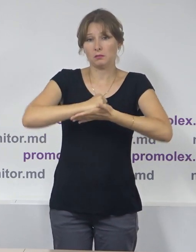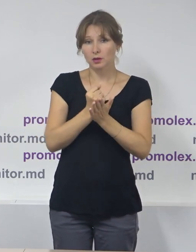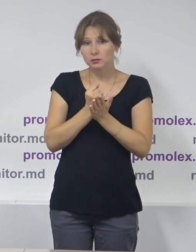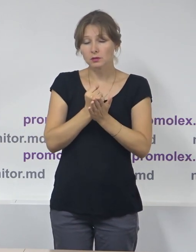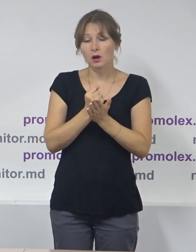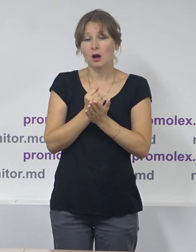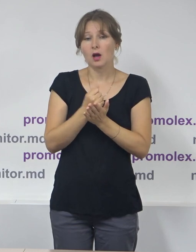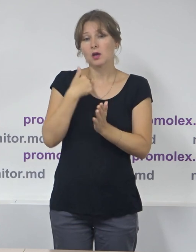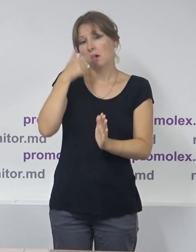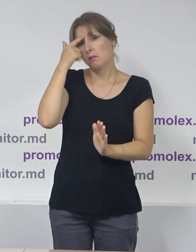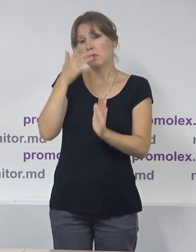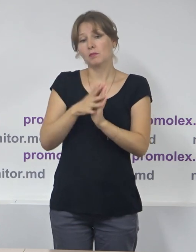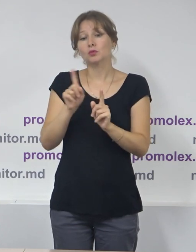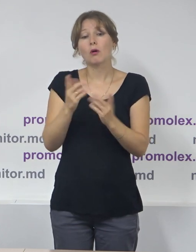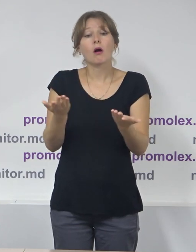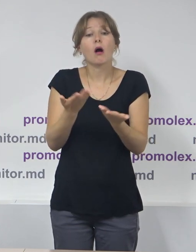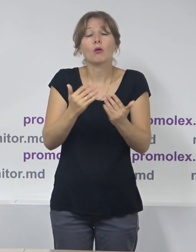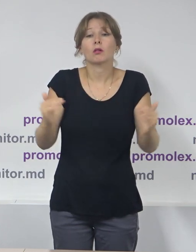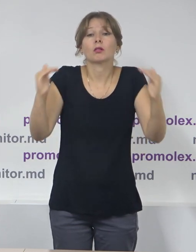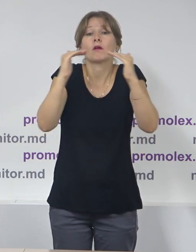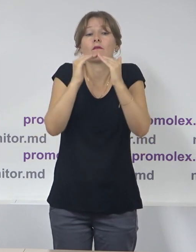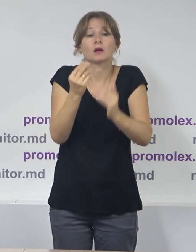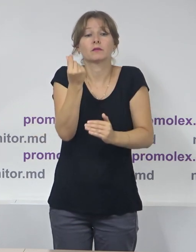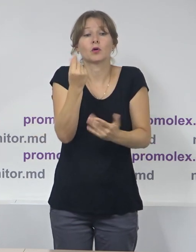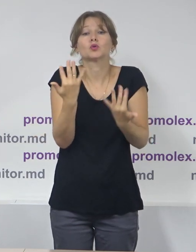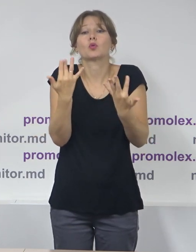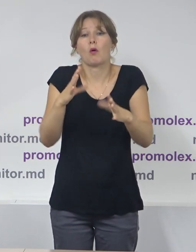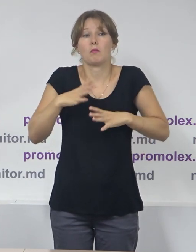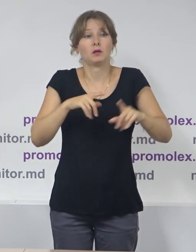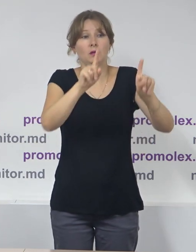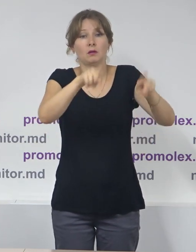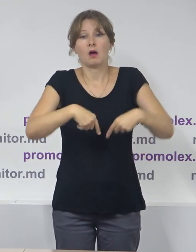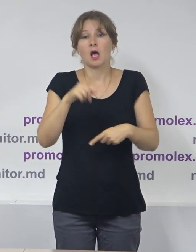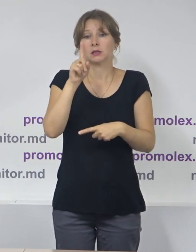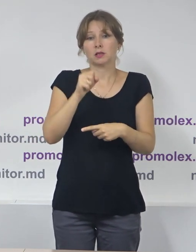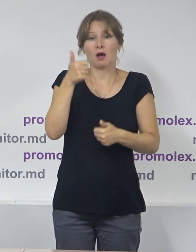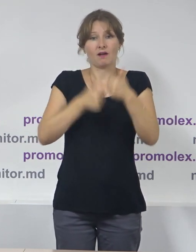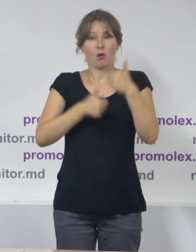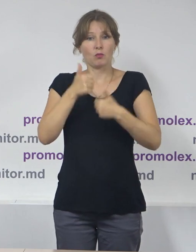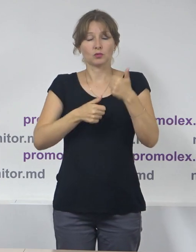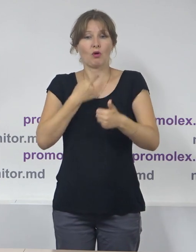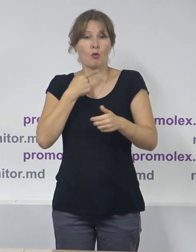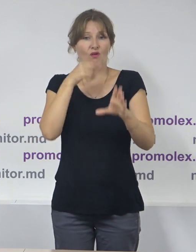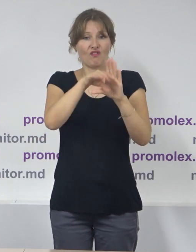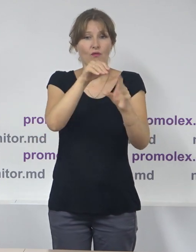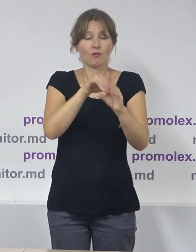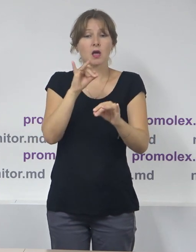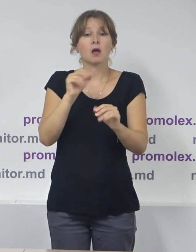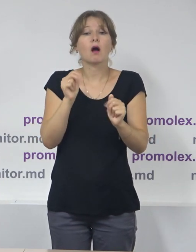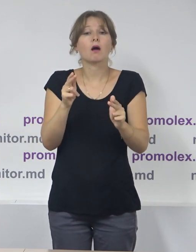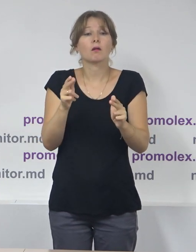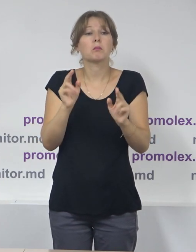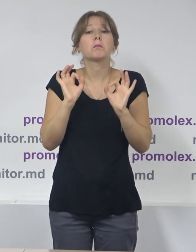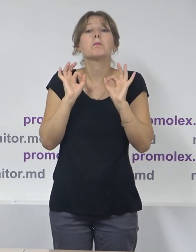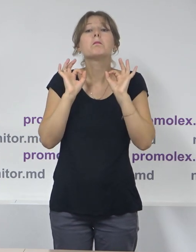și să înțelegem din el câți bani efectiv au fost alocați pentru alegeri, dar și modul în care a fost executat acel